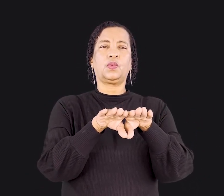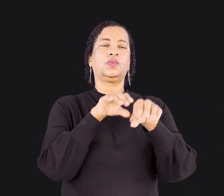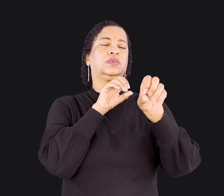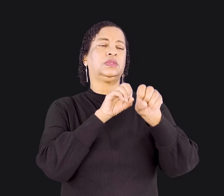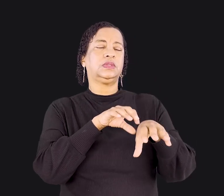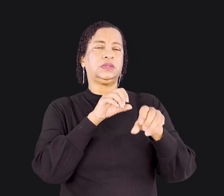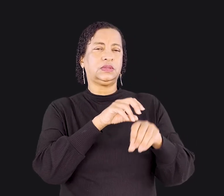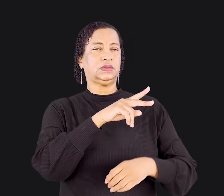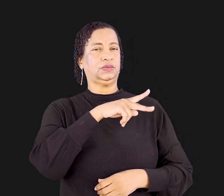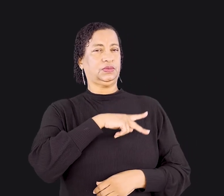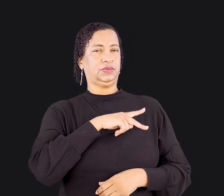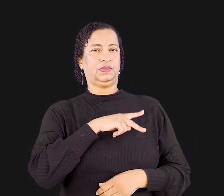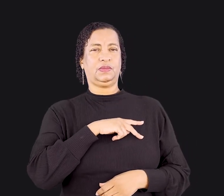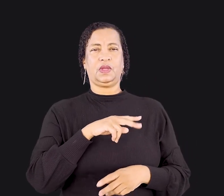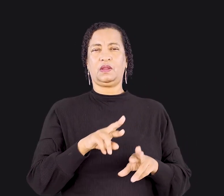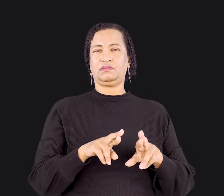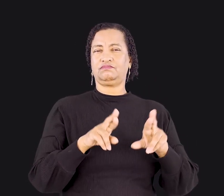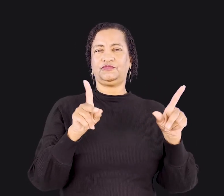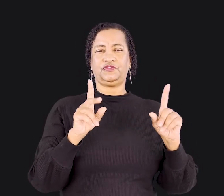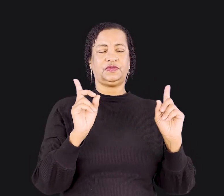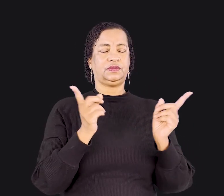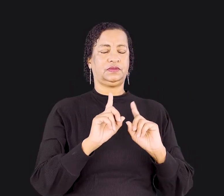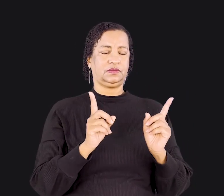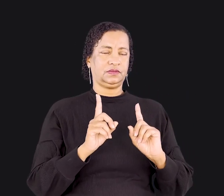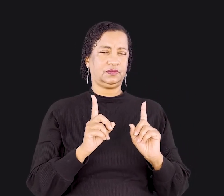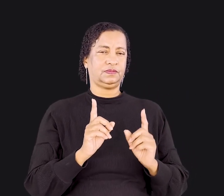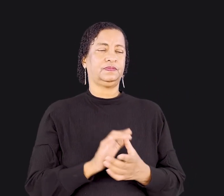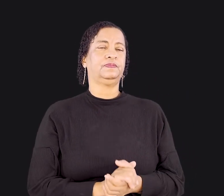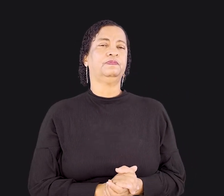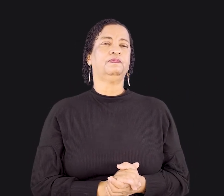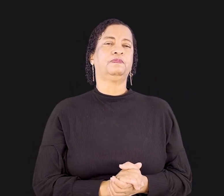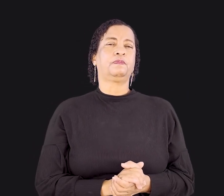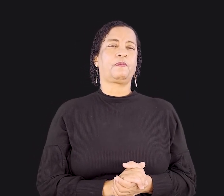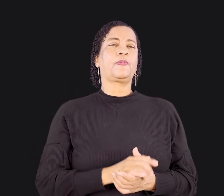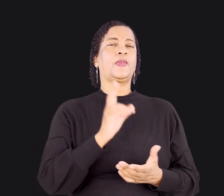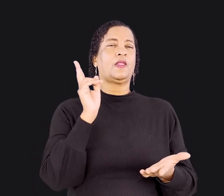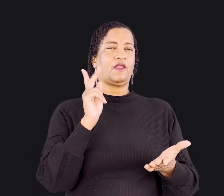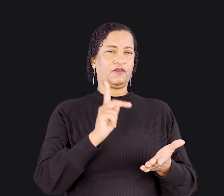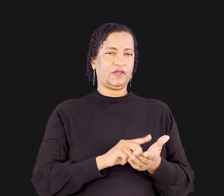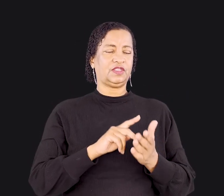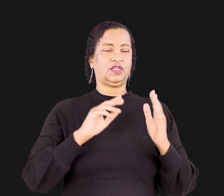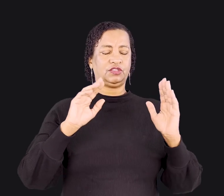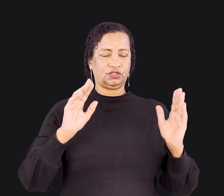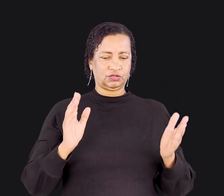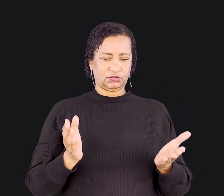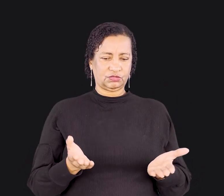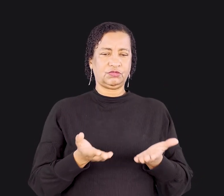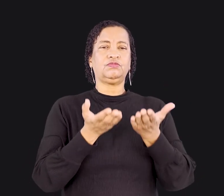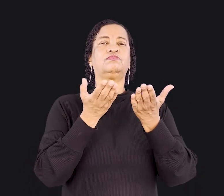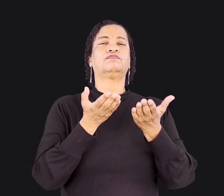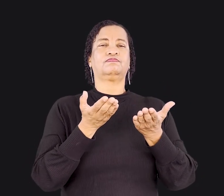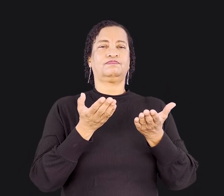ensinos de Paulo não fogem à regra. Na verdade, eles elevaram o papel da mulher